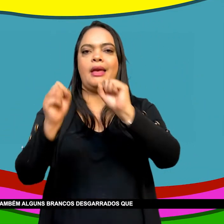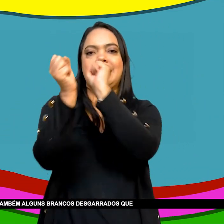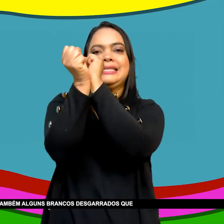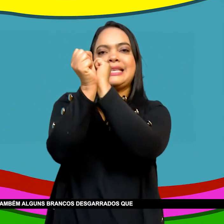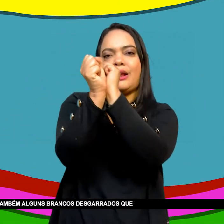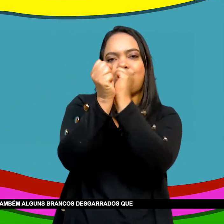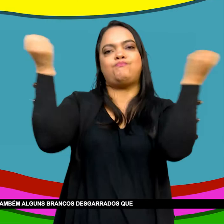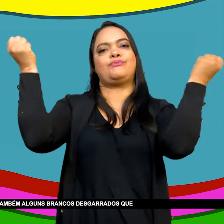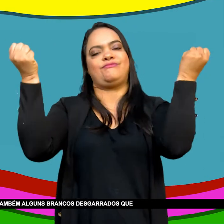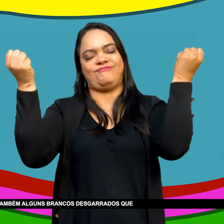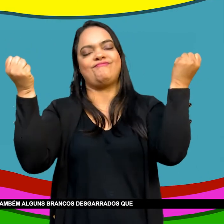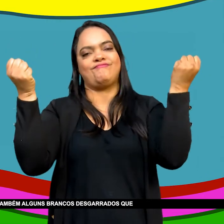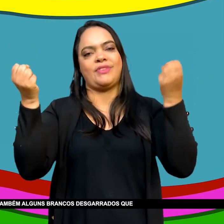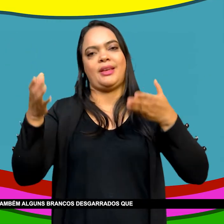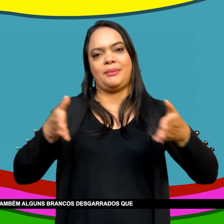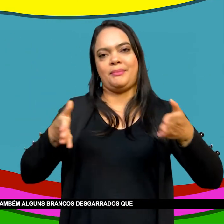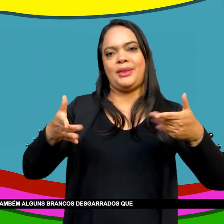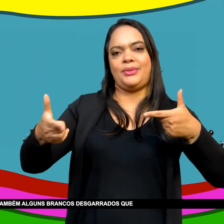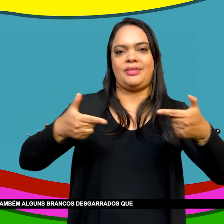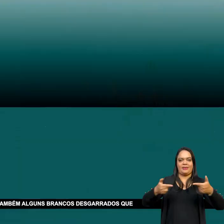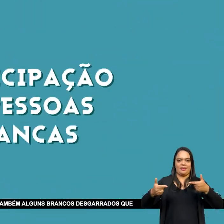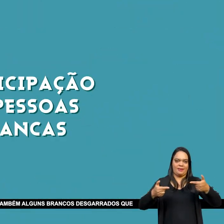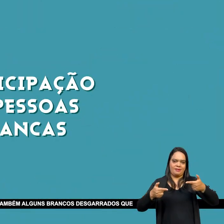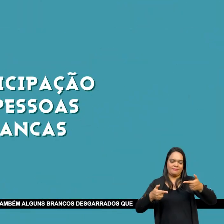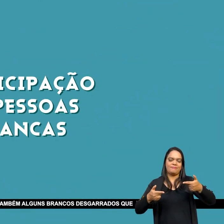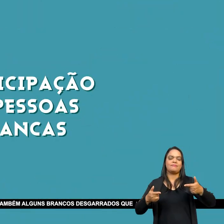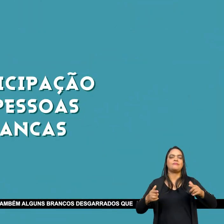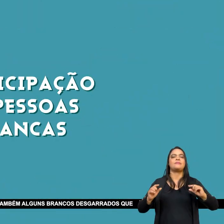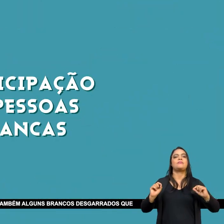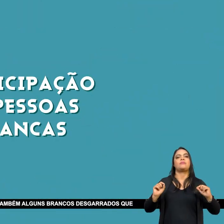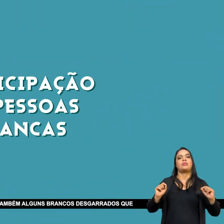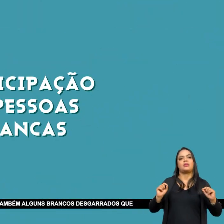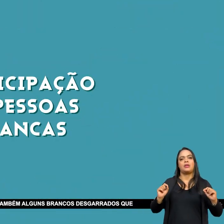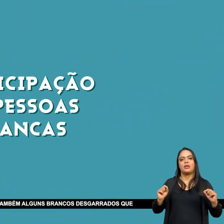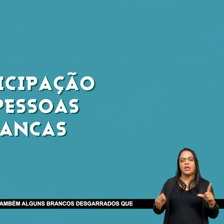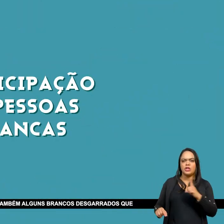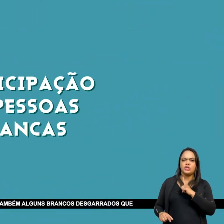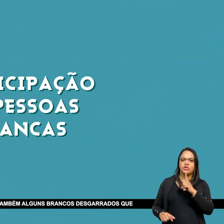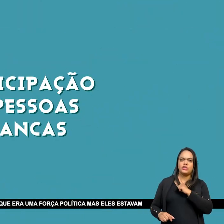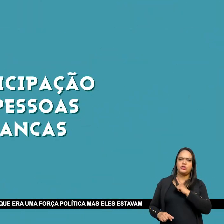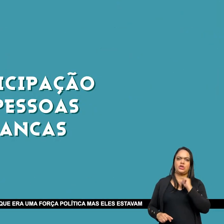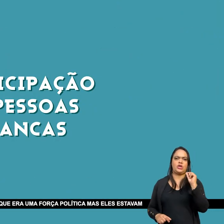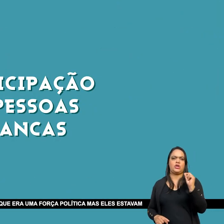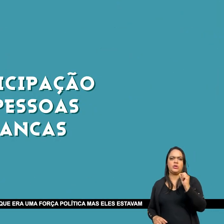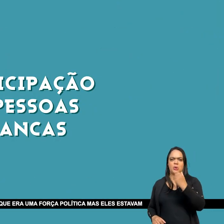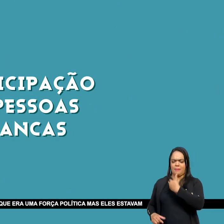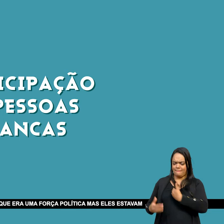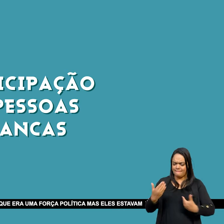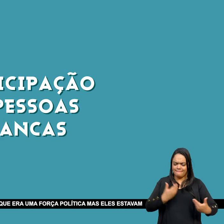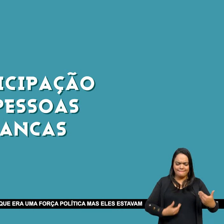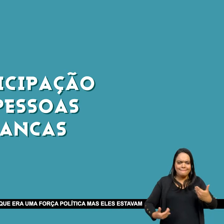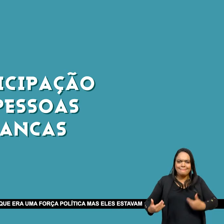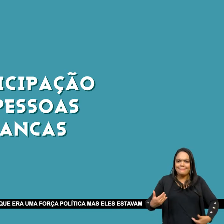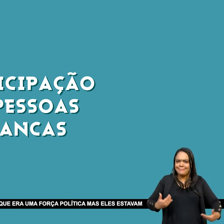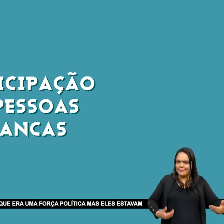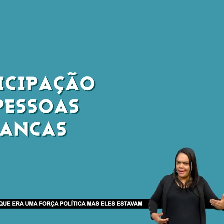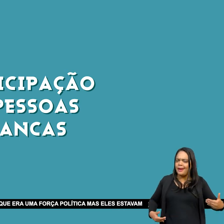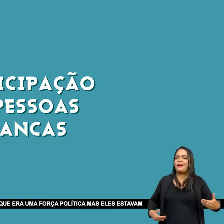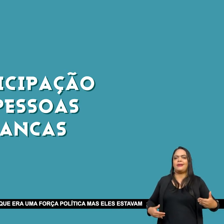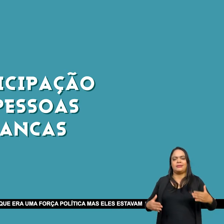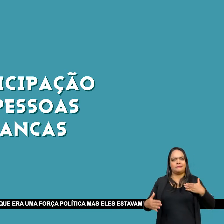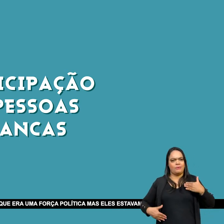liderança E havia também Alguns brancos Desgarrados Que participaram Da revolução Do Haiti